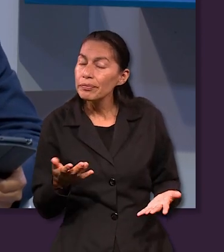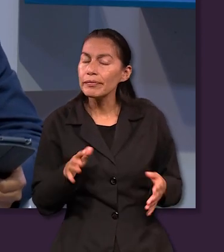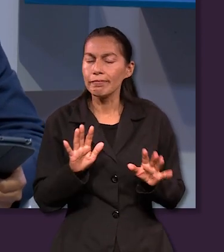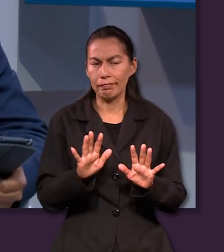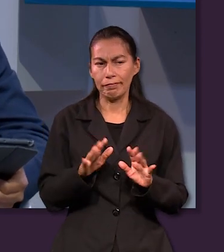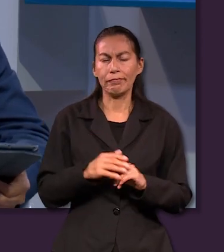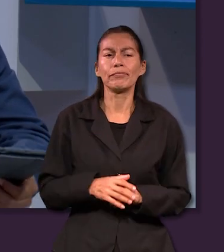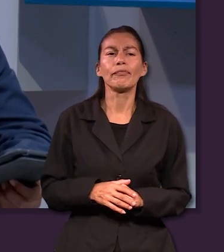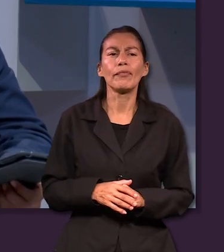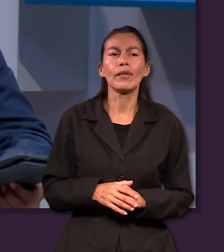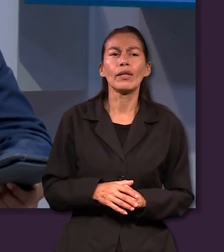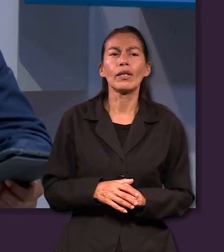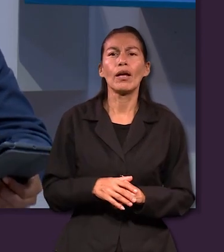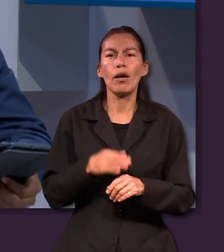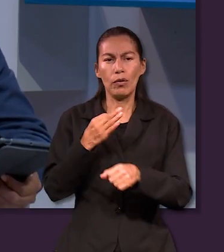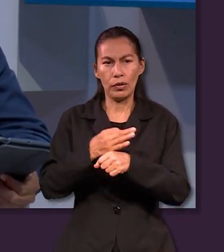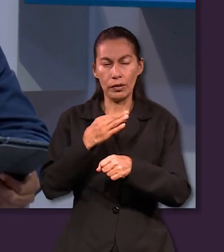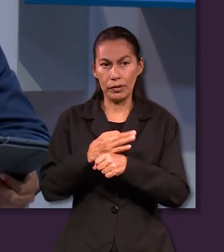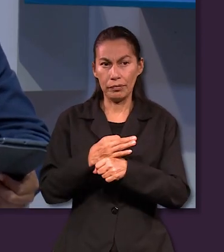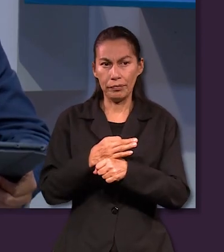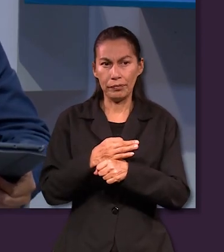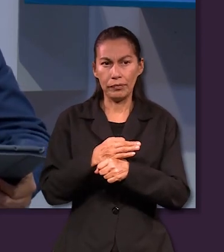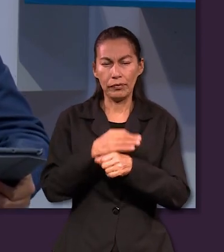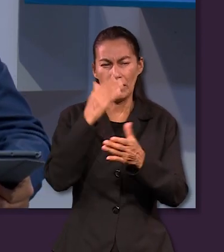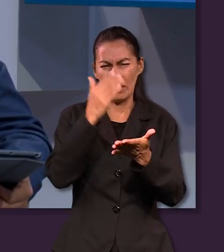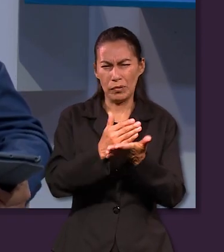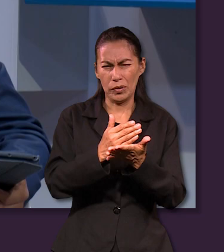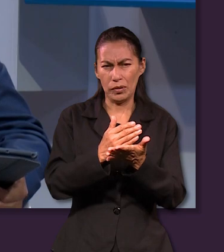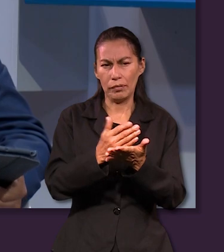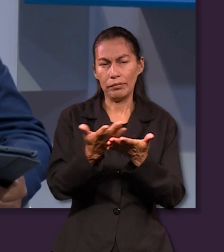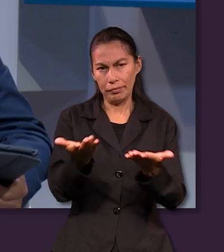que hemos abordado, vamos a una breve pausa en este momento.